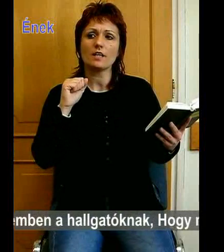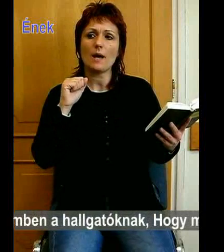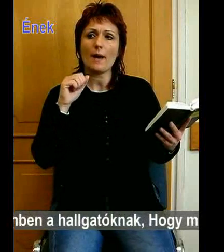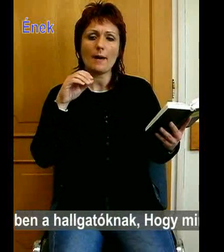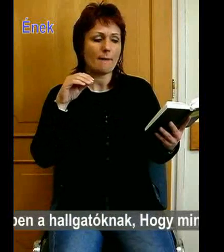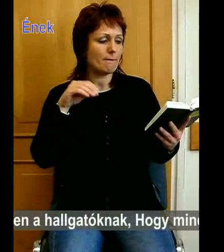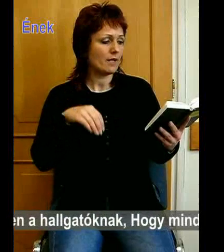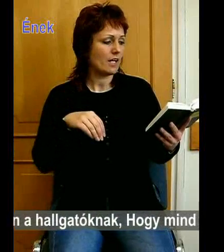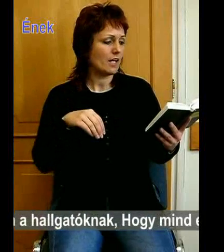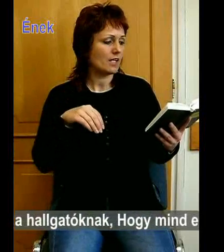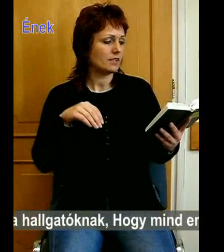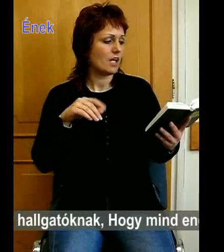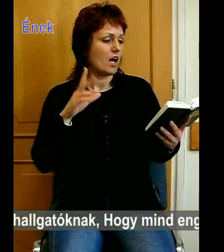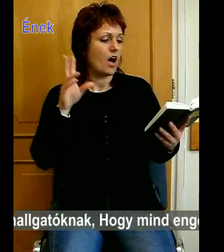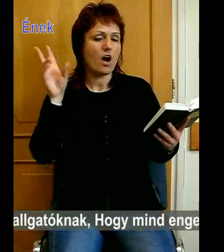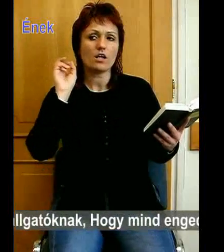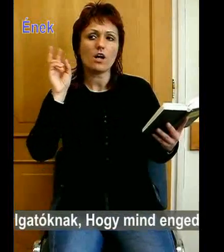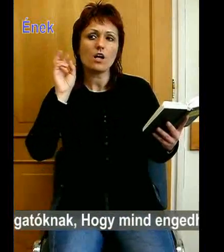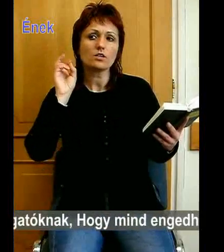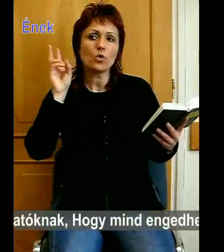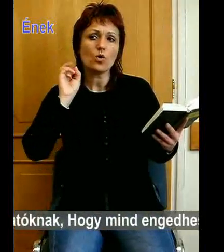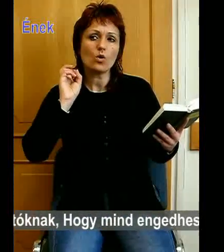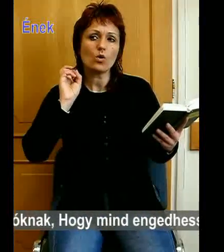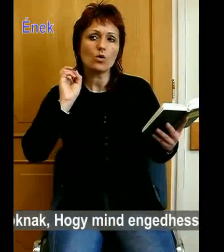Tegyelemben, a világosság.